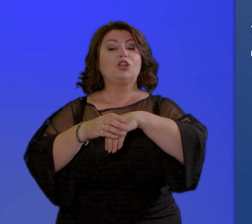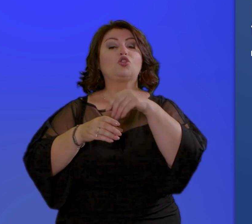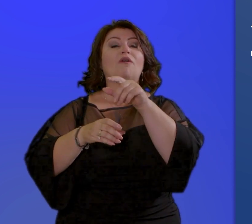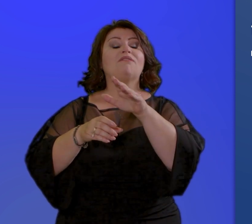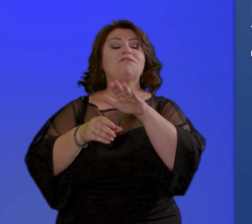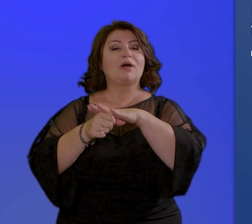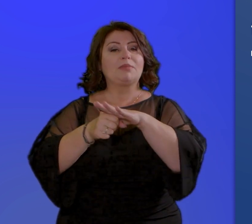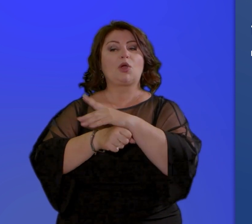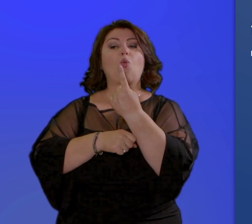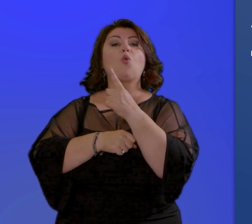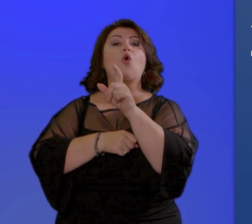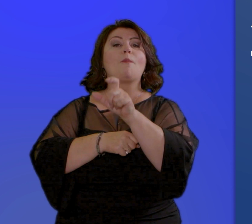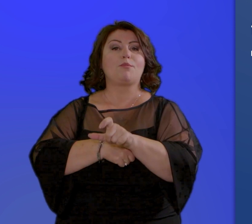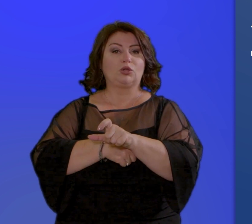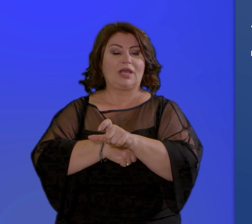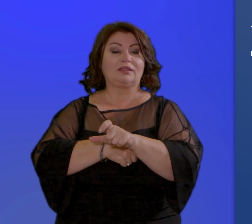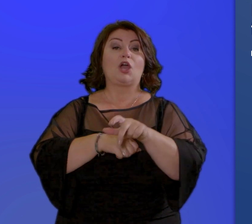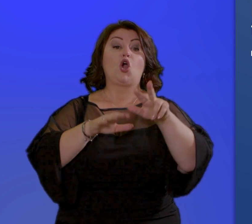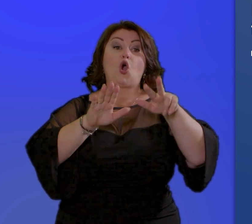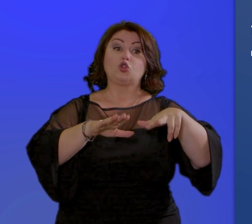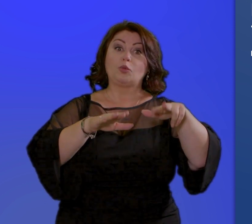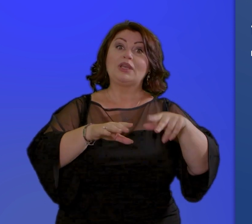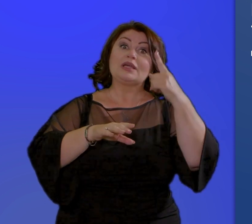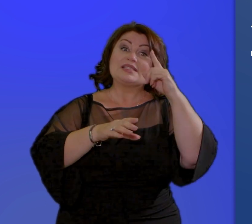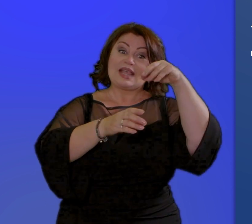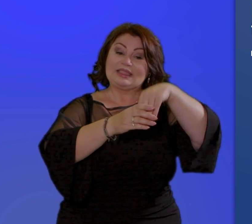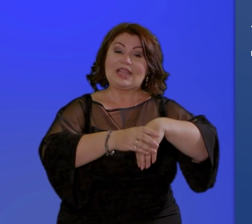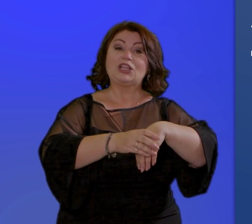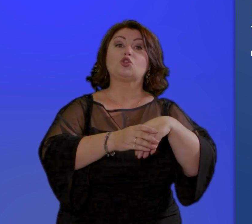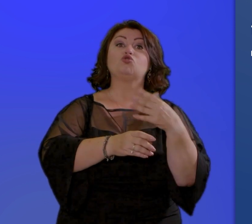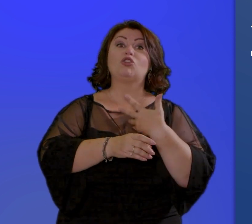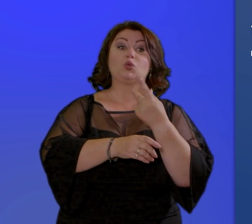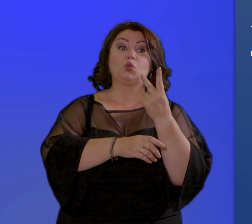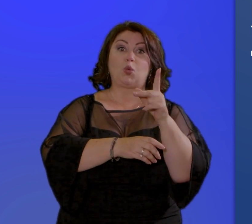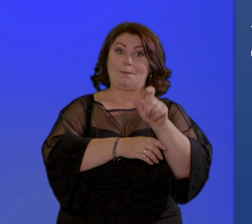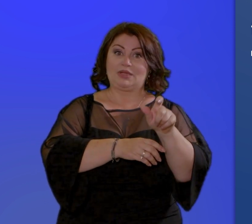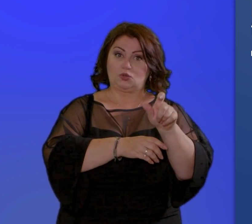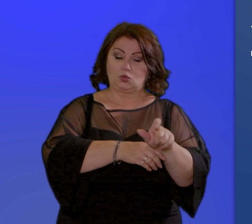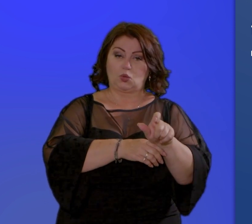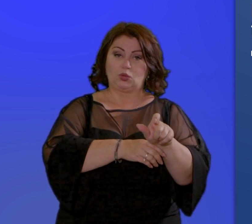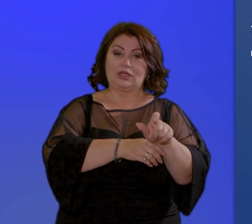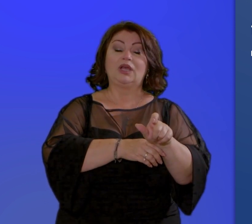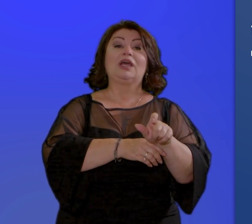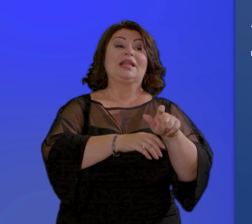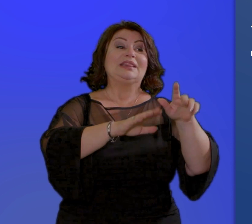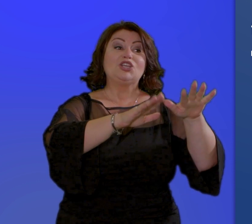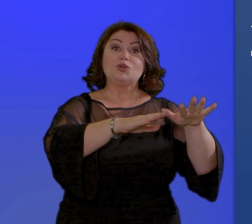componenti 10.000 euro per i nuclei composti da tre o più componenti